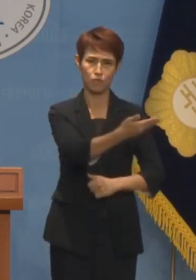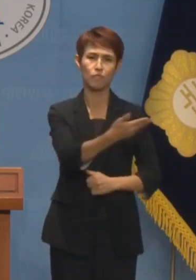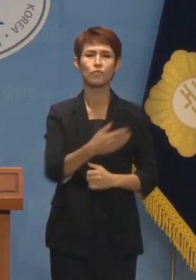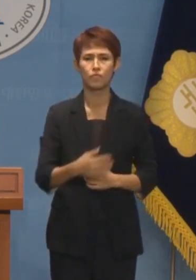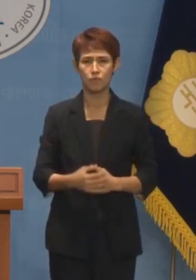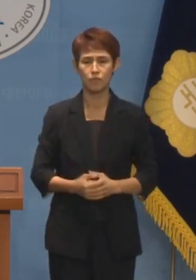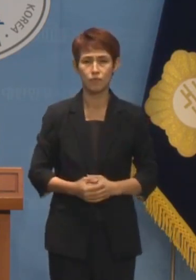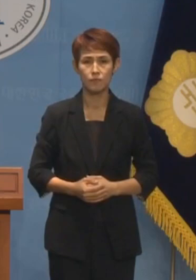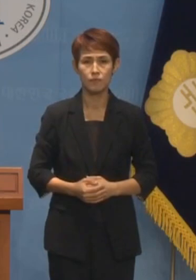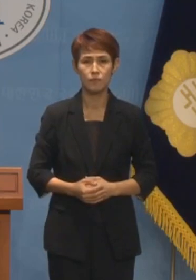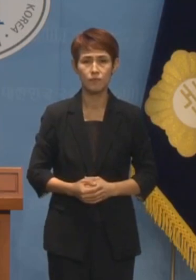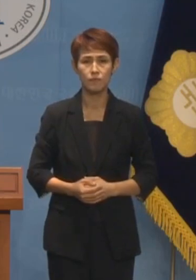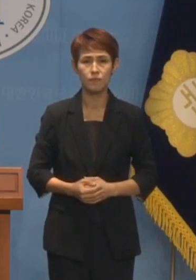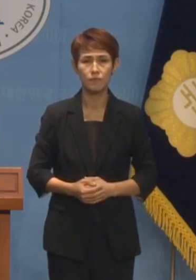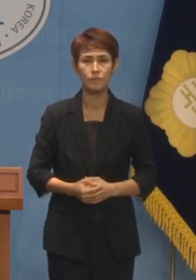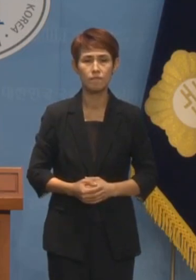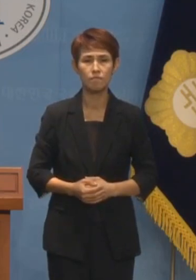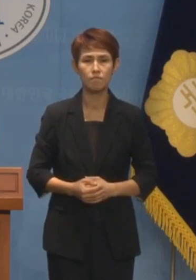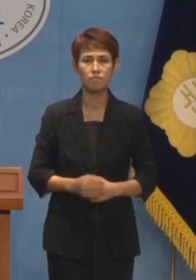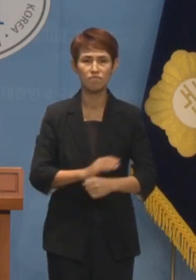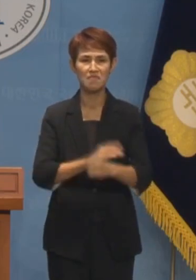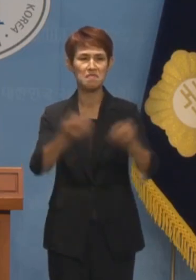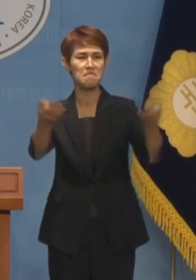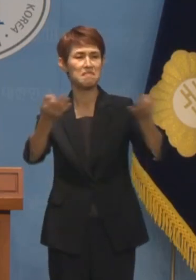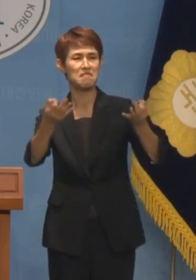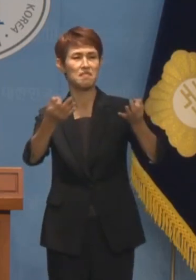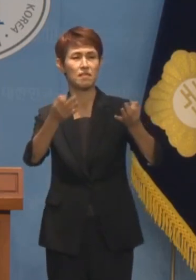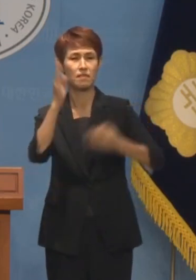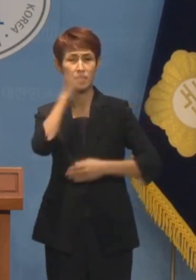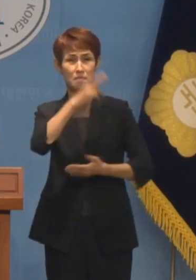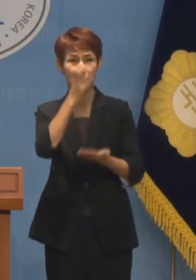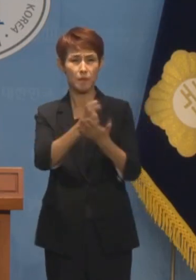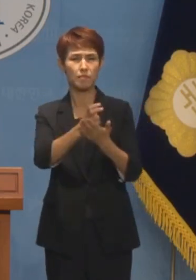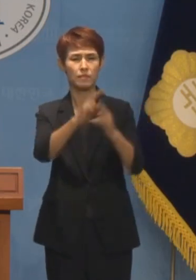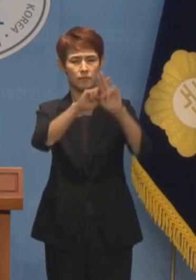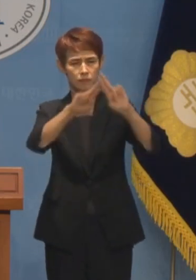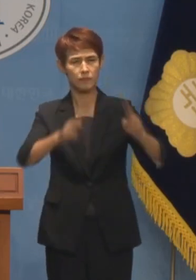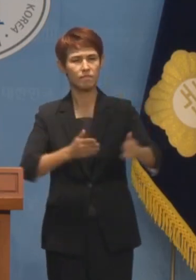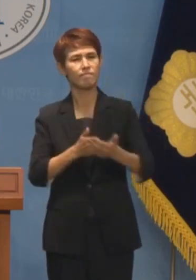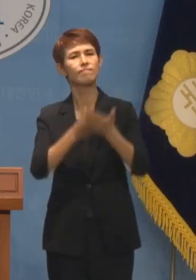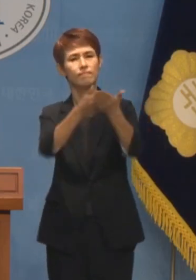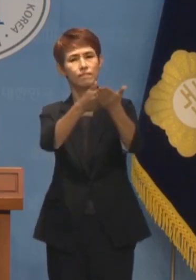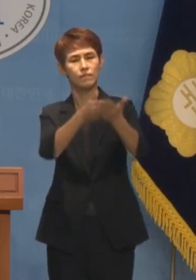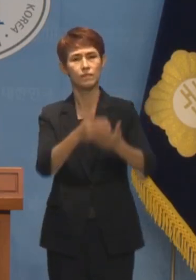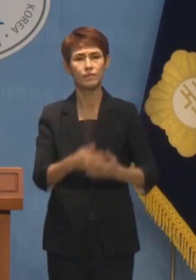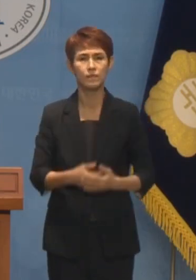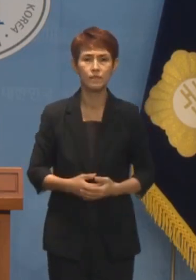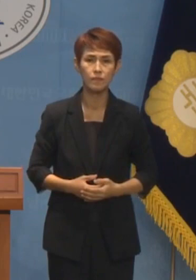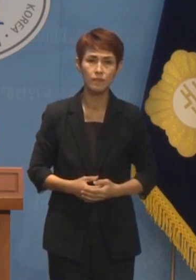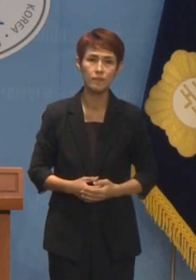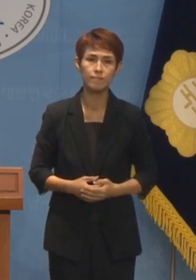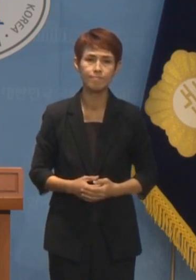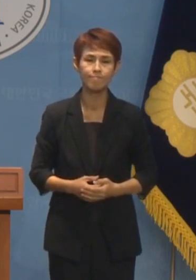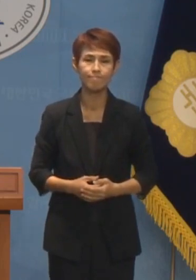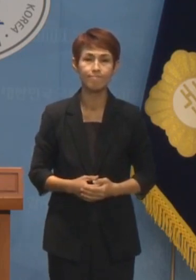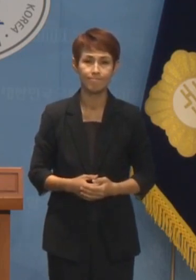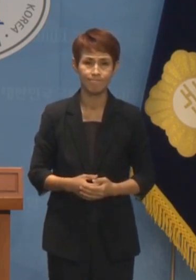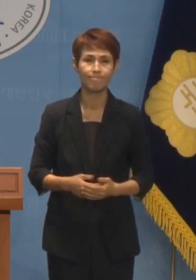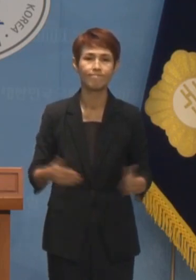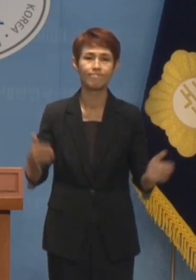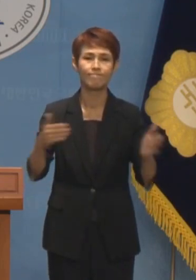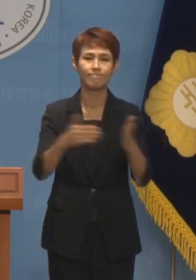지금이라도 포퓰리즘 악법을 철회하기를 촉구합니다 이상입니다